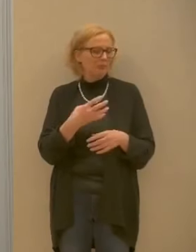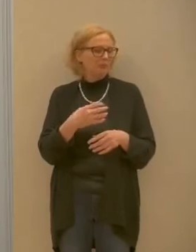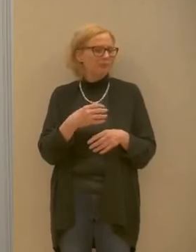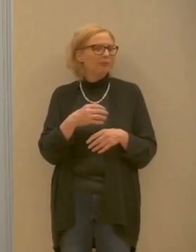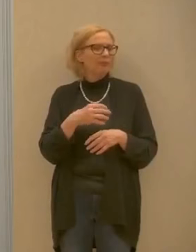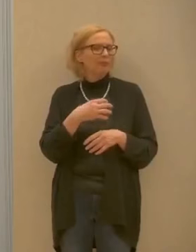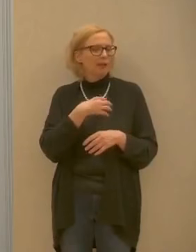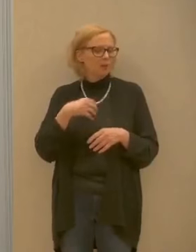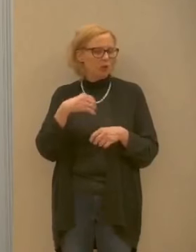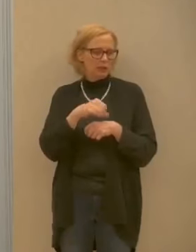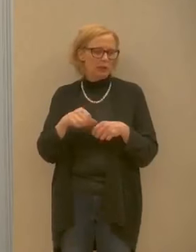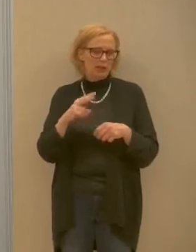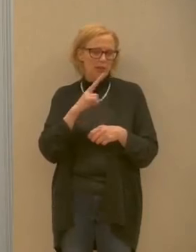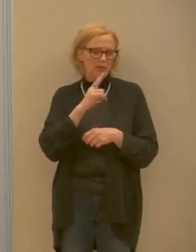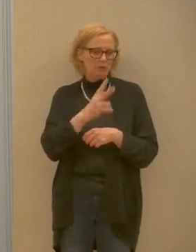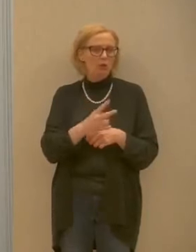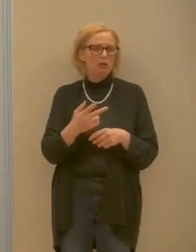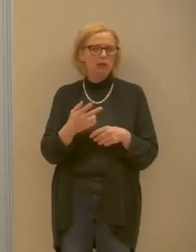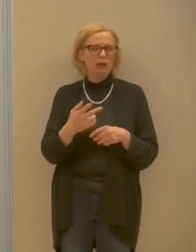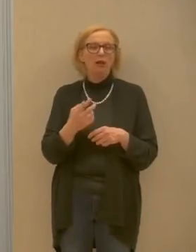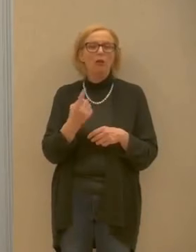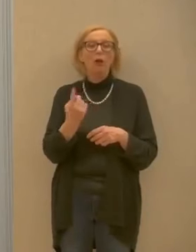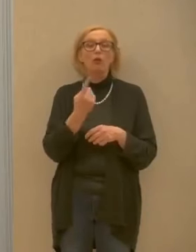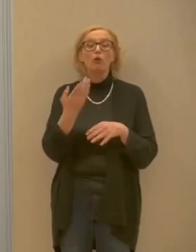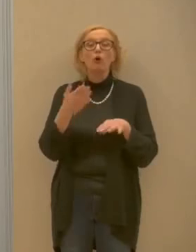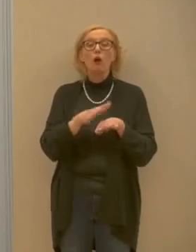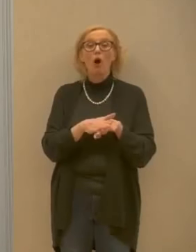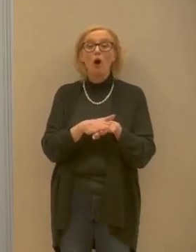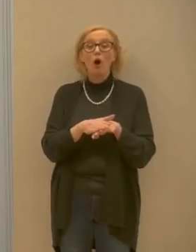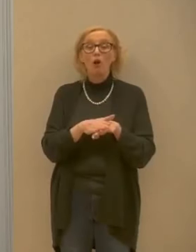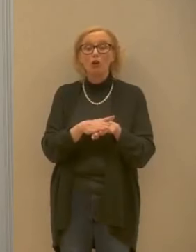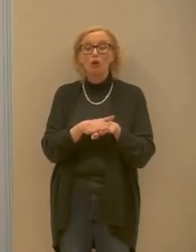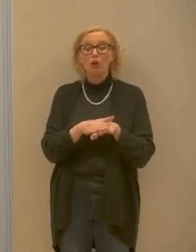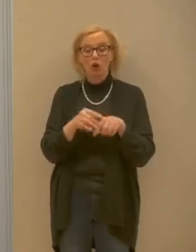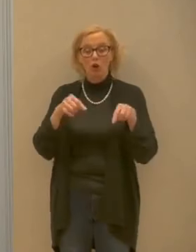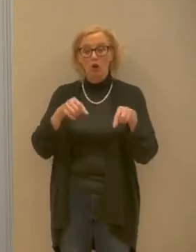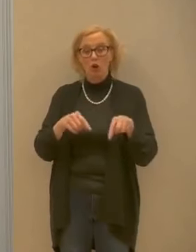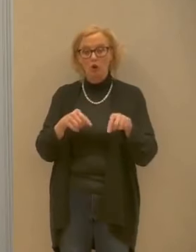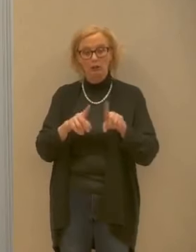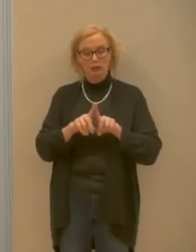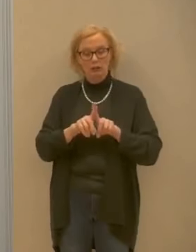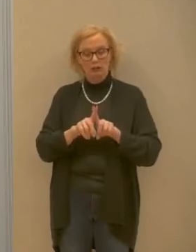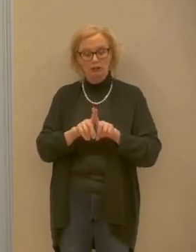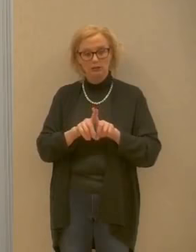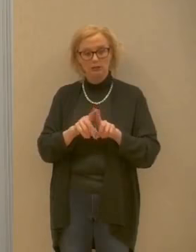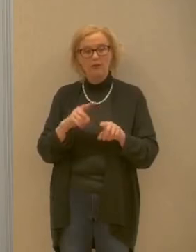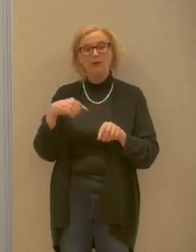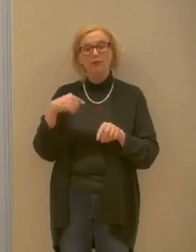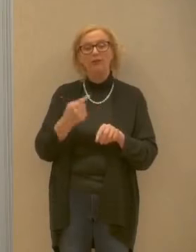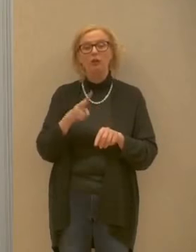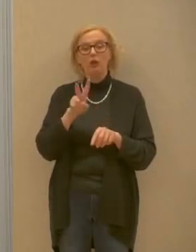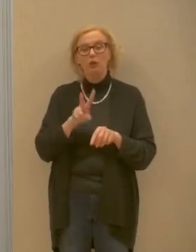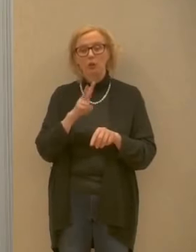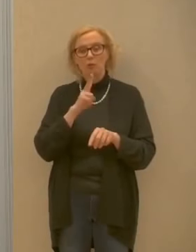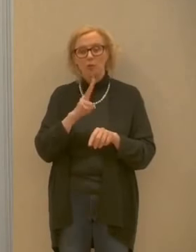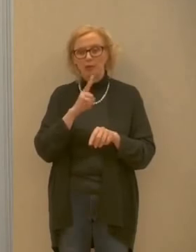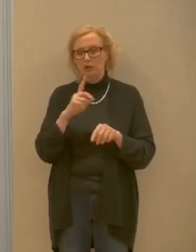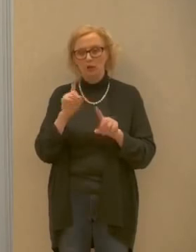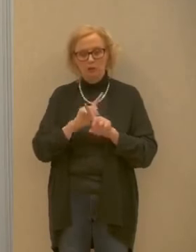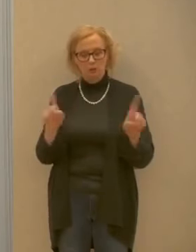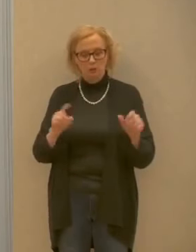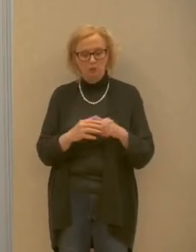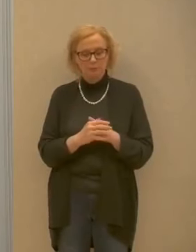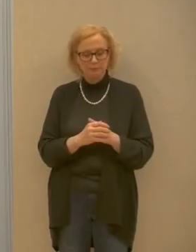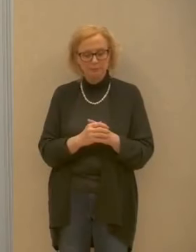d'accordo quindi rimangono alle ore 14 di oggi questa è la situazione ci sono